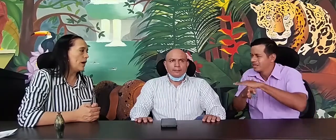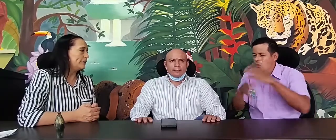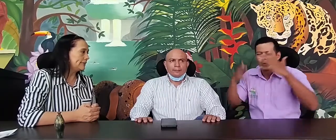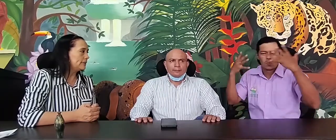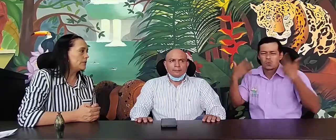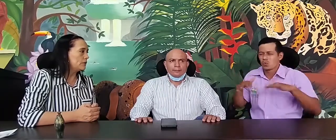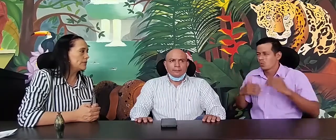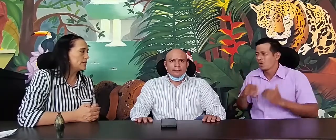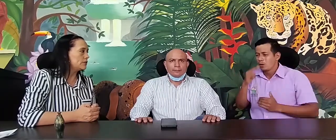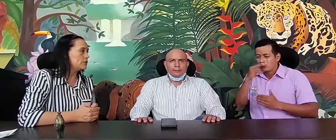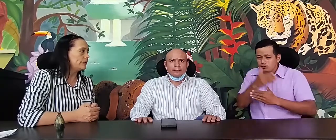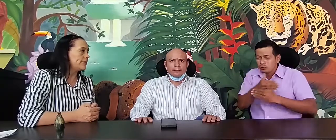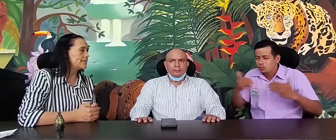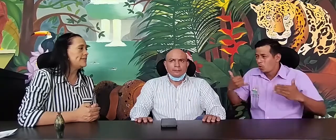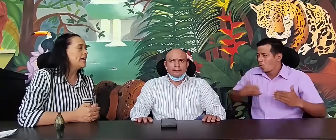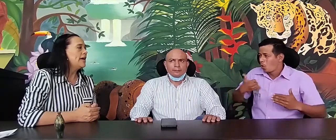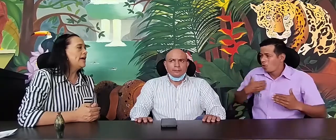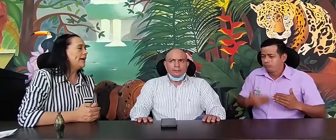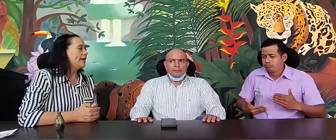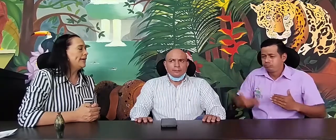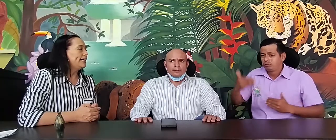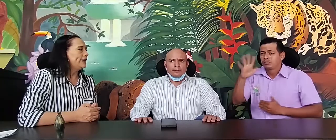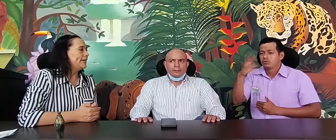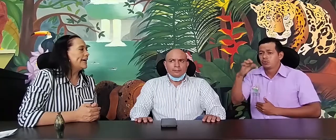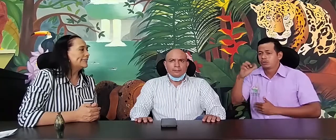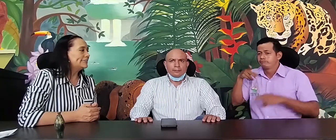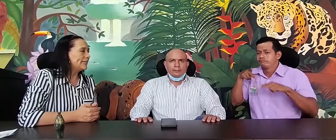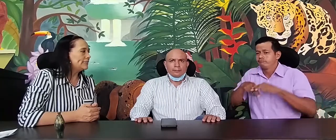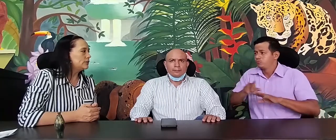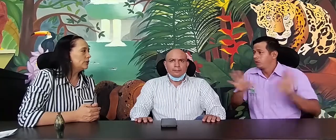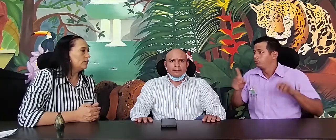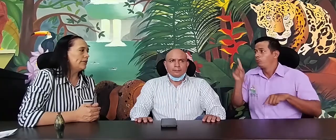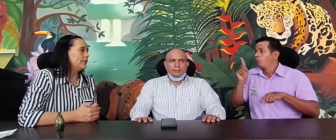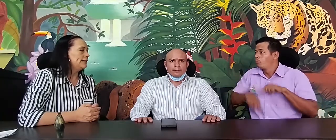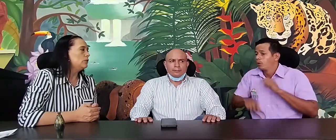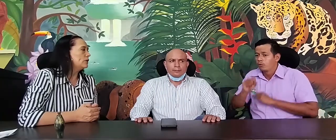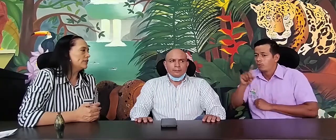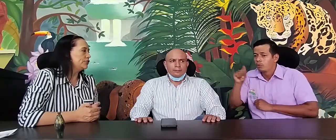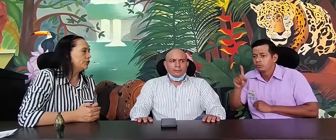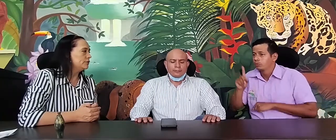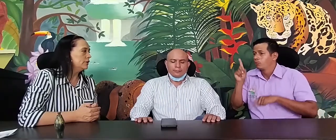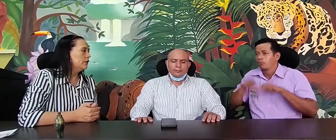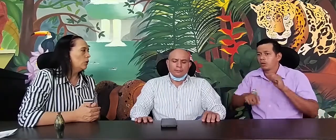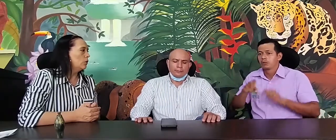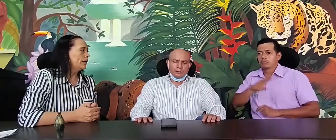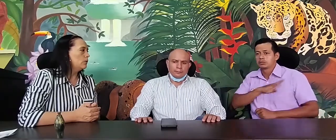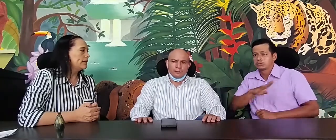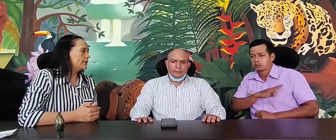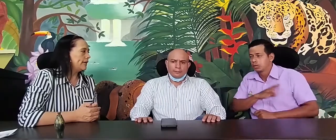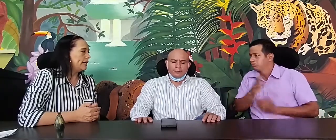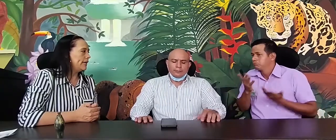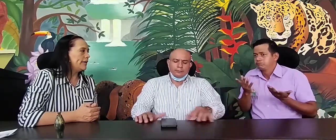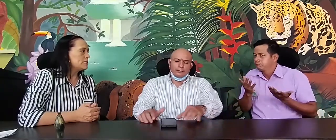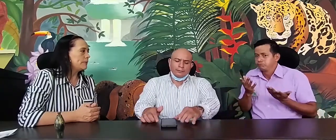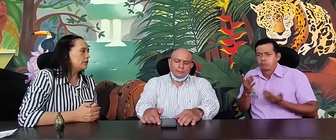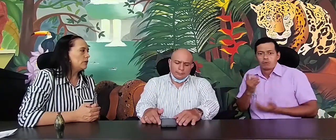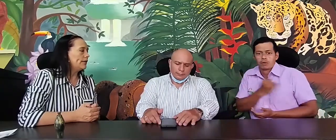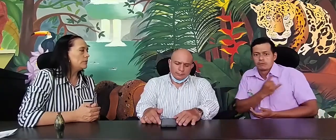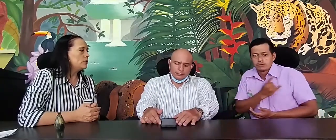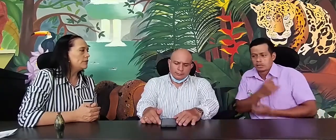o antes de 1996, el acceso en educación, pues cualquier aspecto, era muy